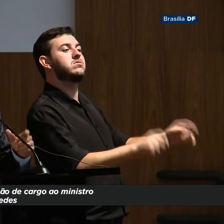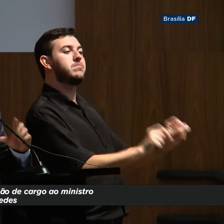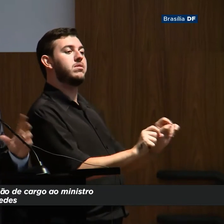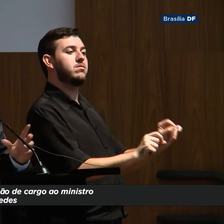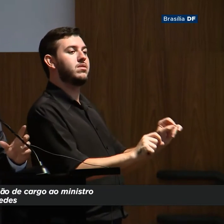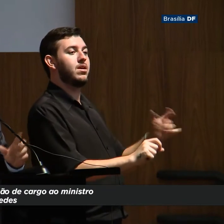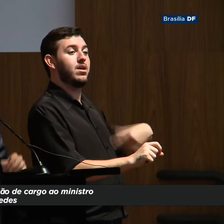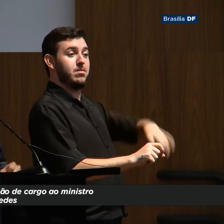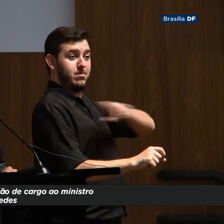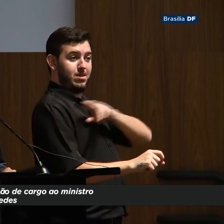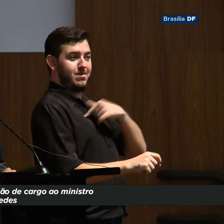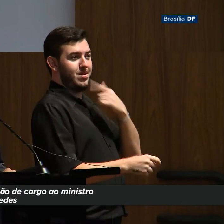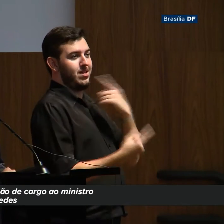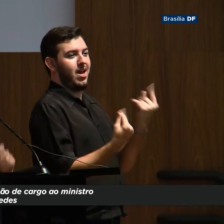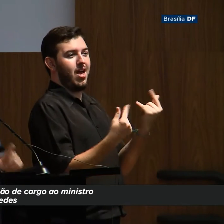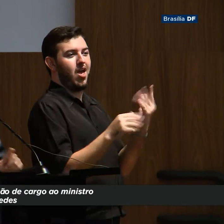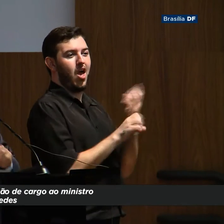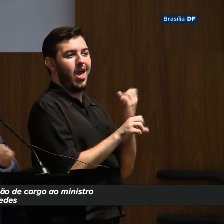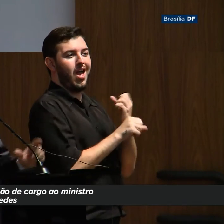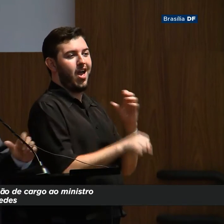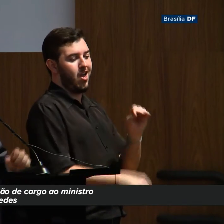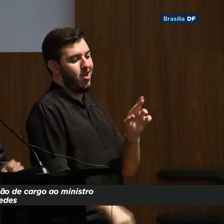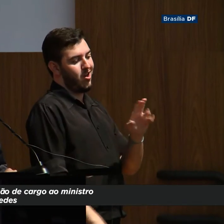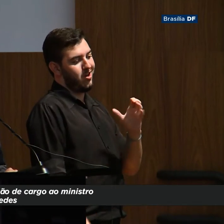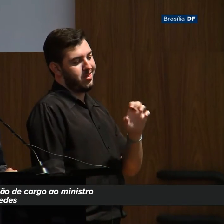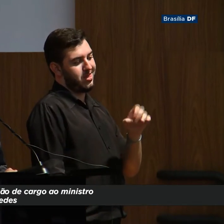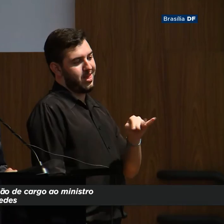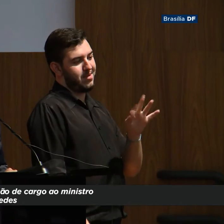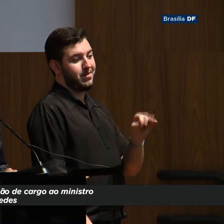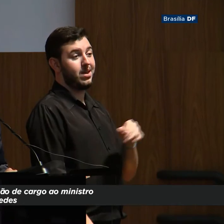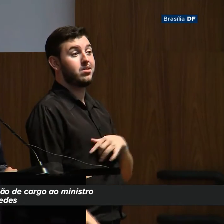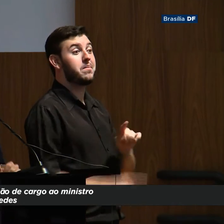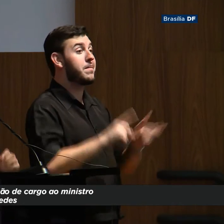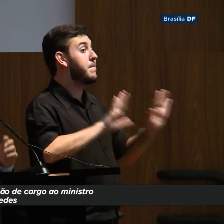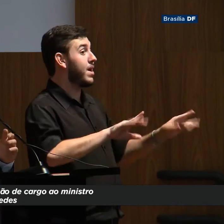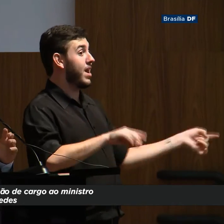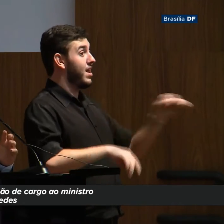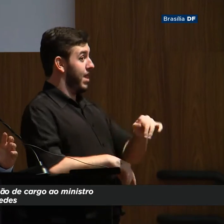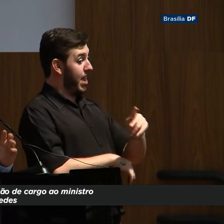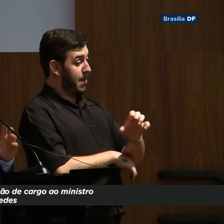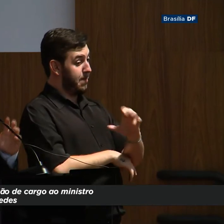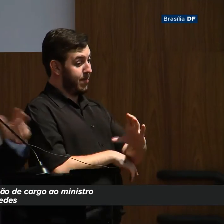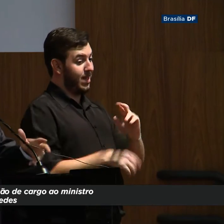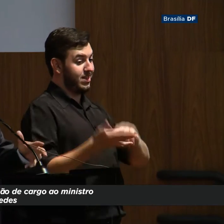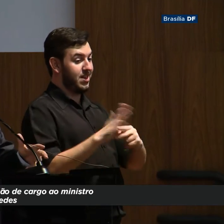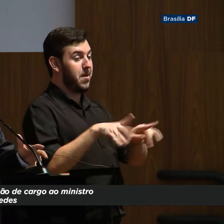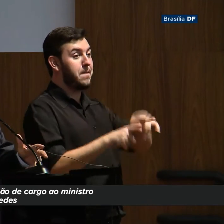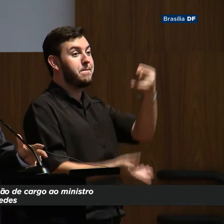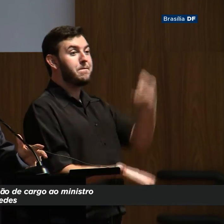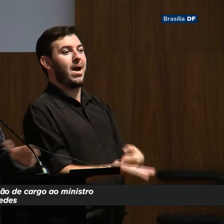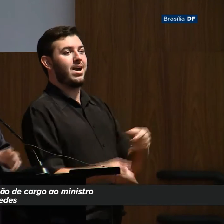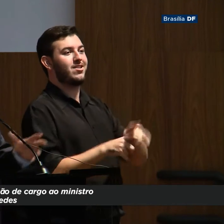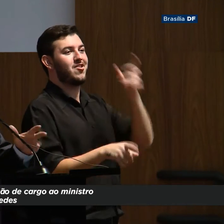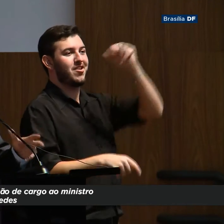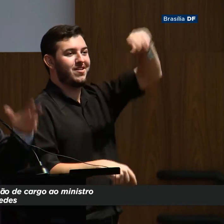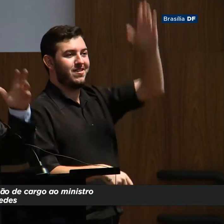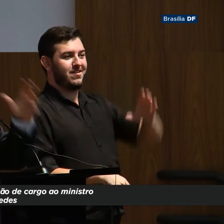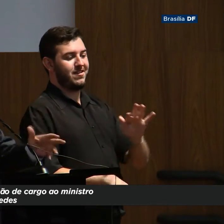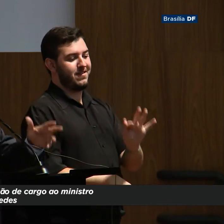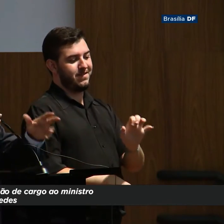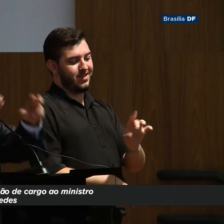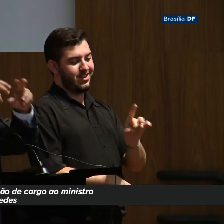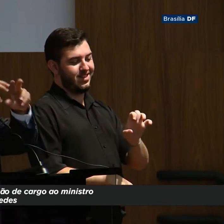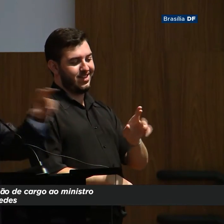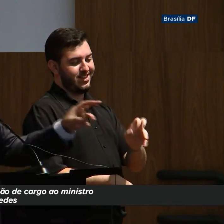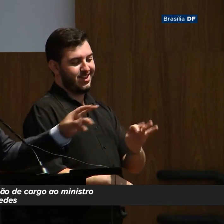Eu chamaria essa PEC de a PEC do Pacto Federativo, porque não só você vai assumir o comando dos recursos, você vem à Brasília